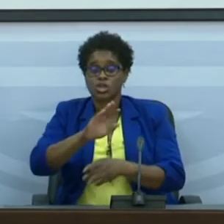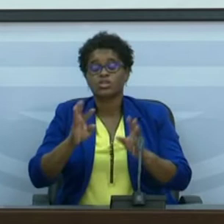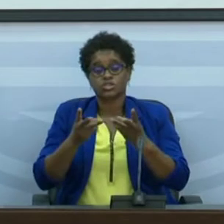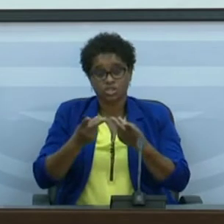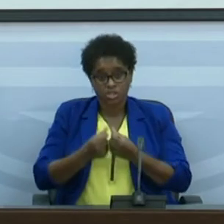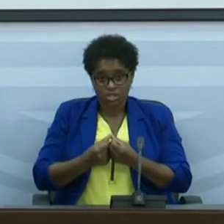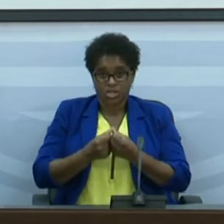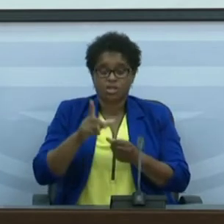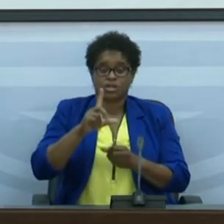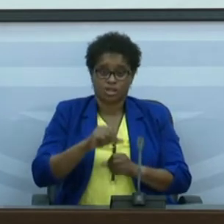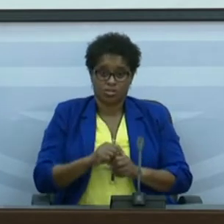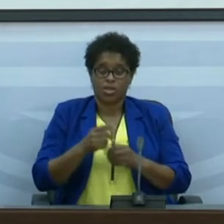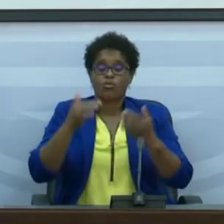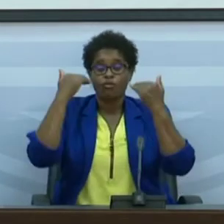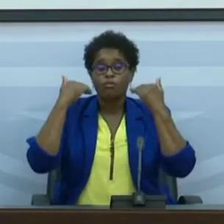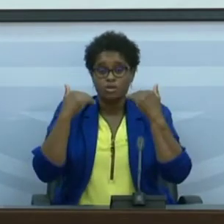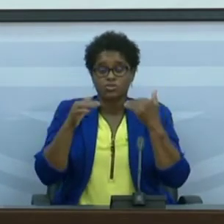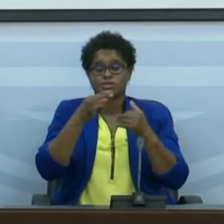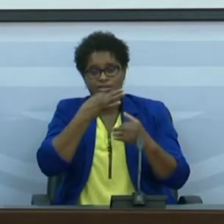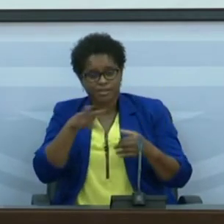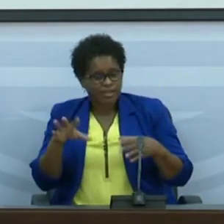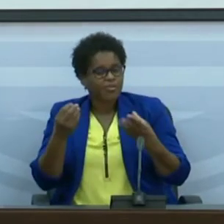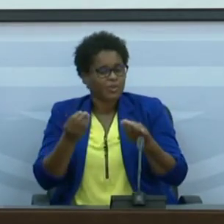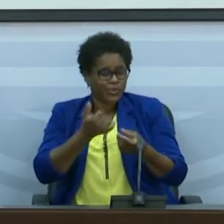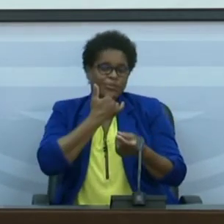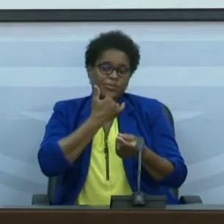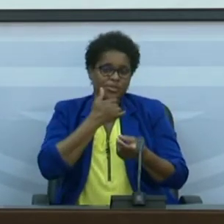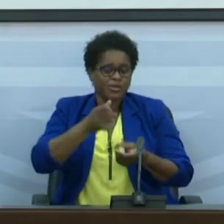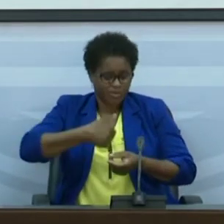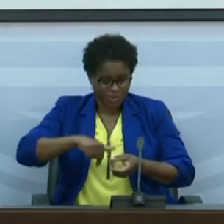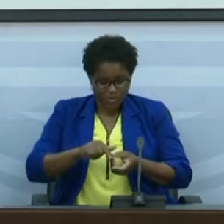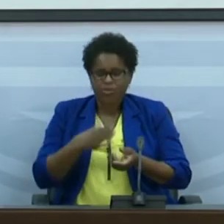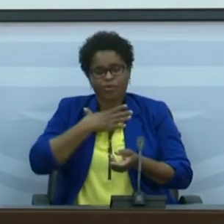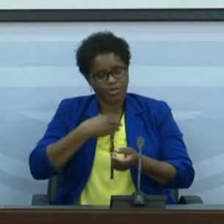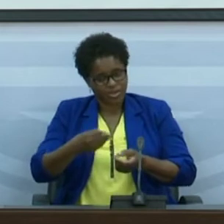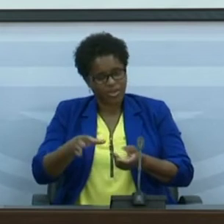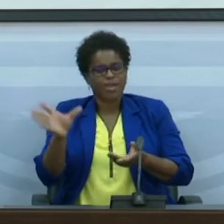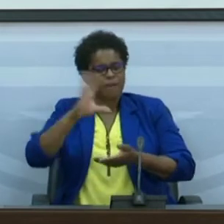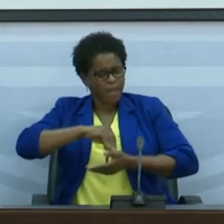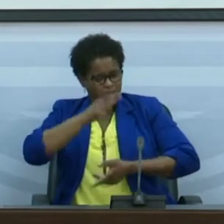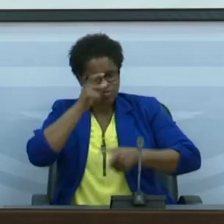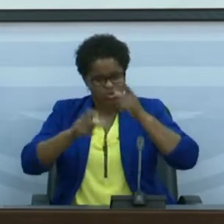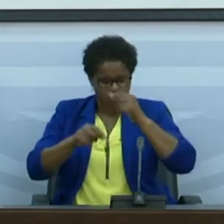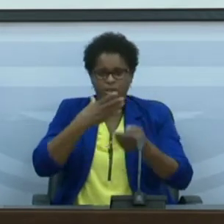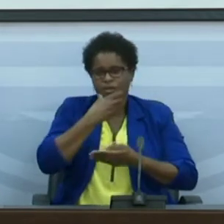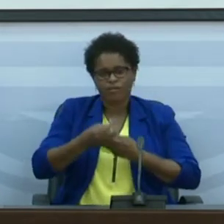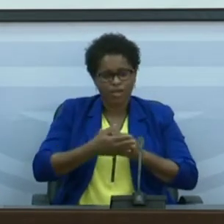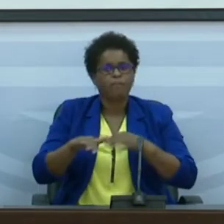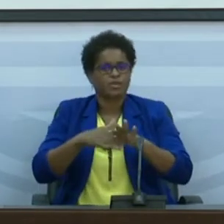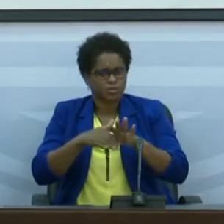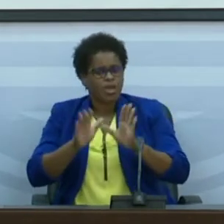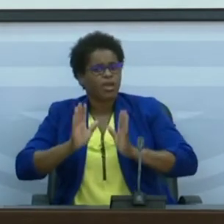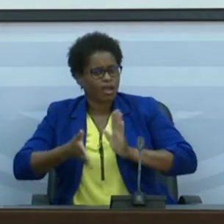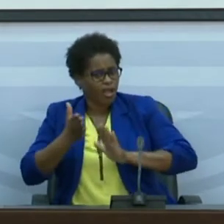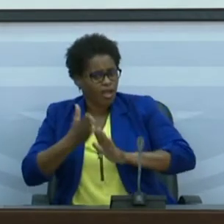e é uma informação que nos deixa bastante satisfeitos. Nós gostaríamos que mais pessoas idosas aderissem rapidamente à